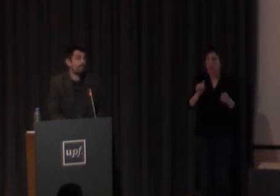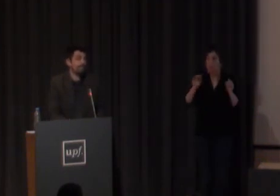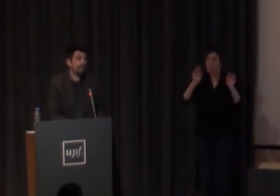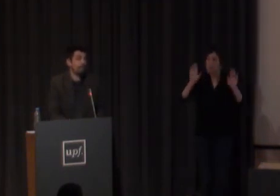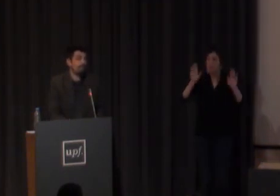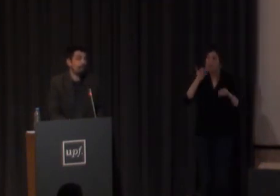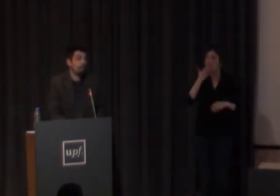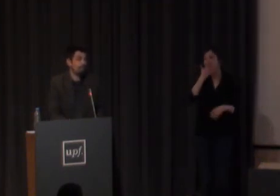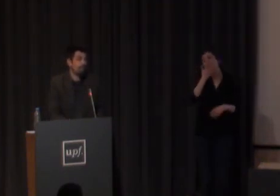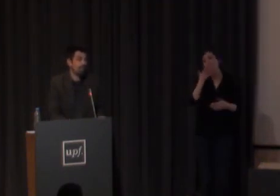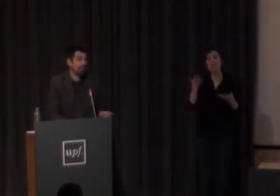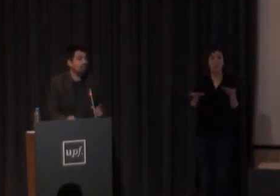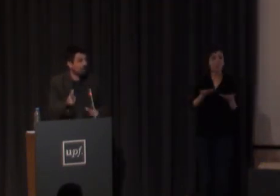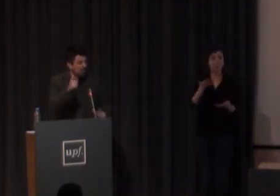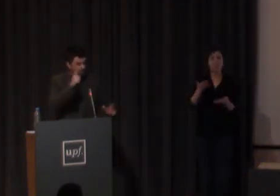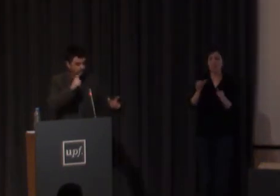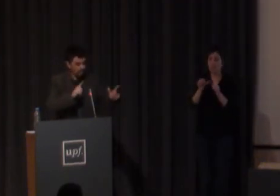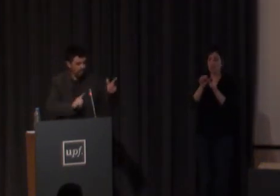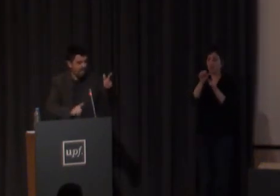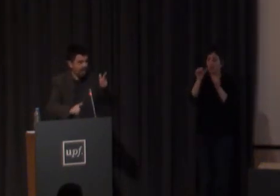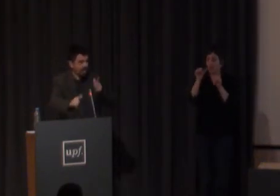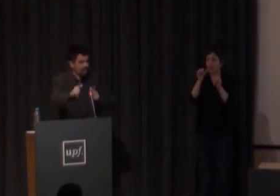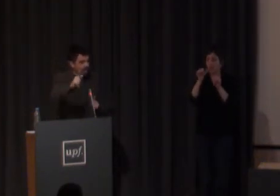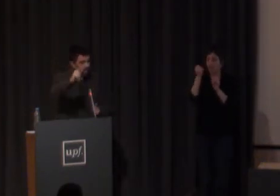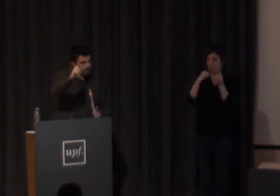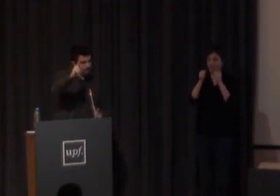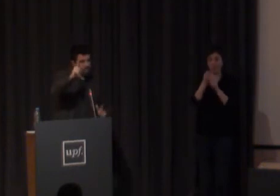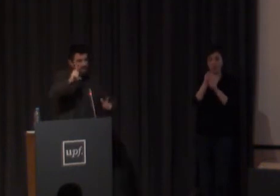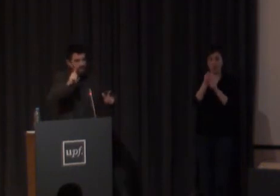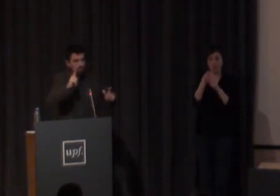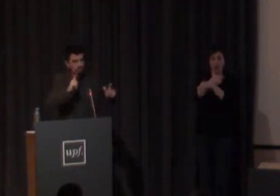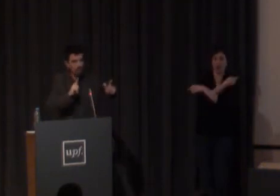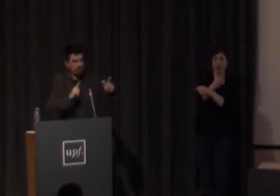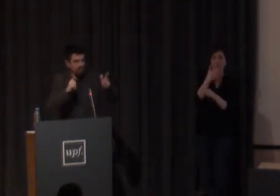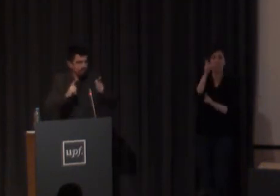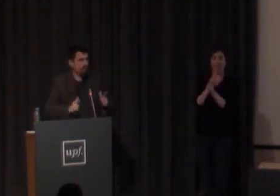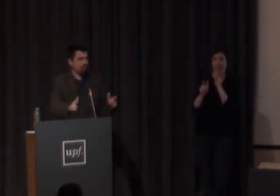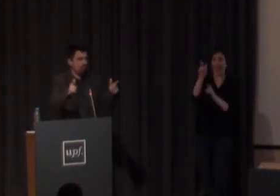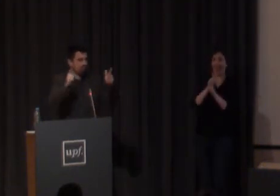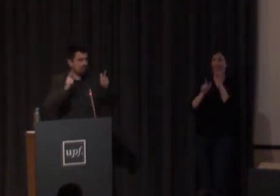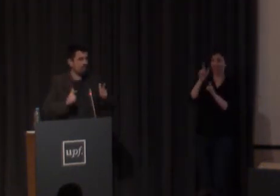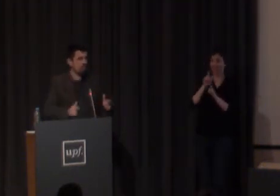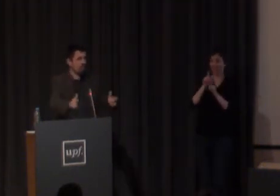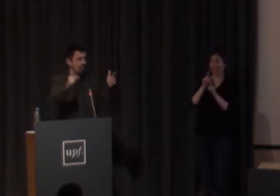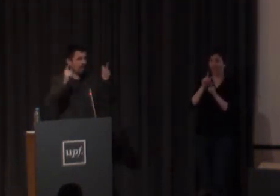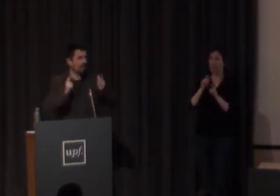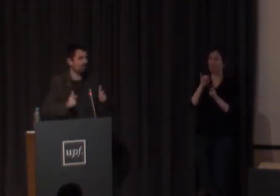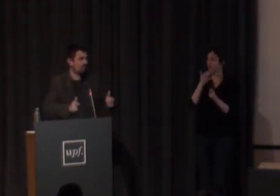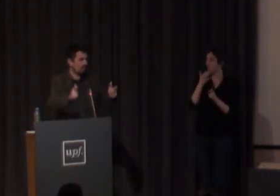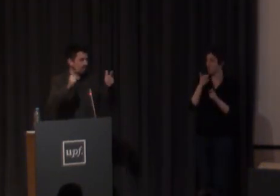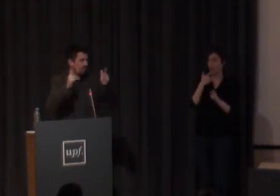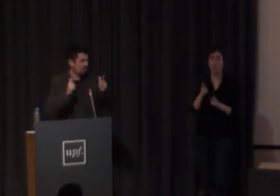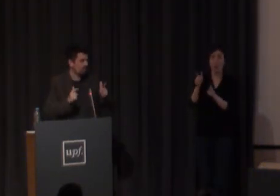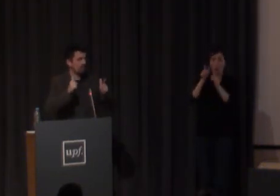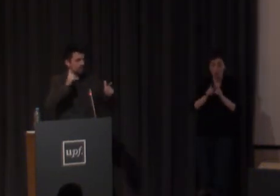si signamos algo cuyo movimiento es contrario como en viaje que mientras una yo no hago este signo no hago viaje las